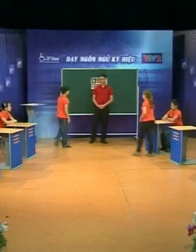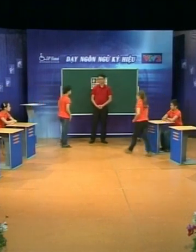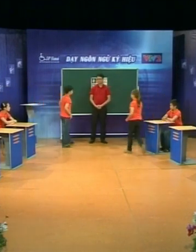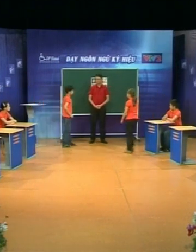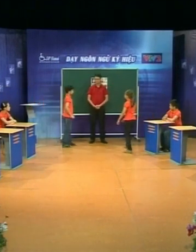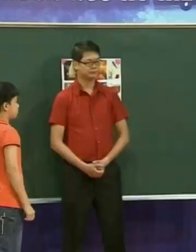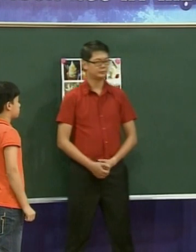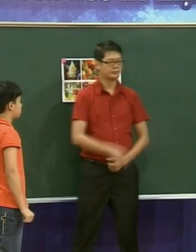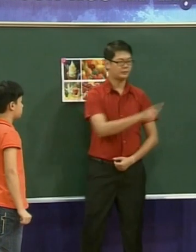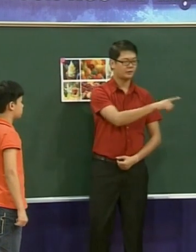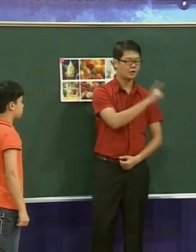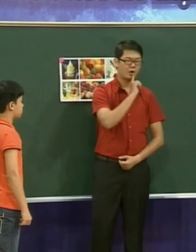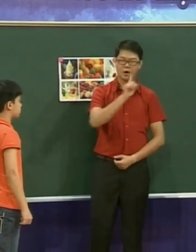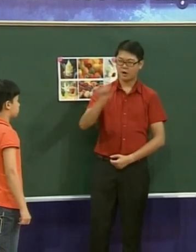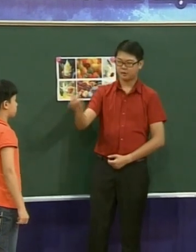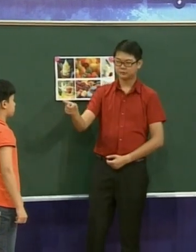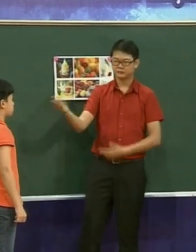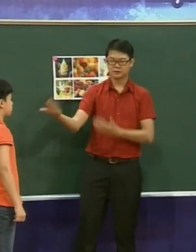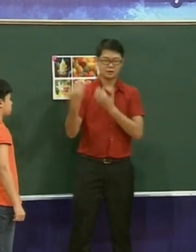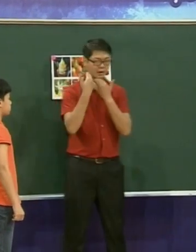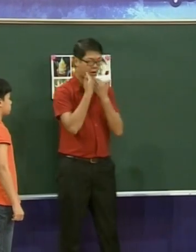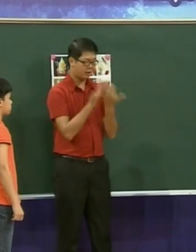Các em cùng thực hành mẫu câu giao tiếp và ôn lại các ký hiệu cùng với hai bạn nhé